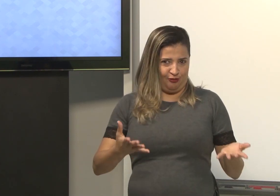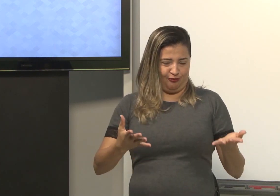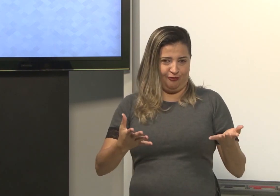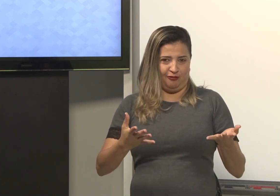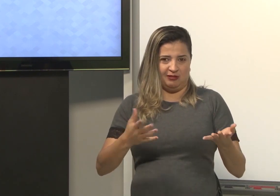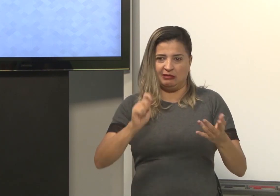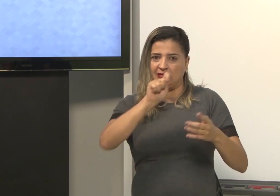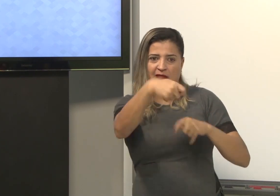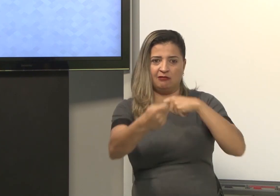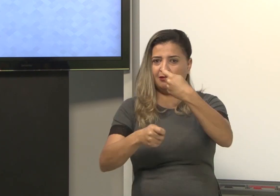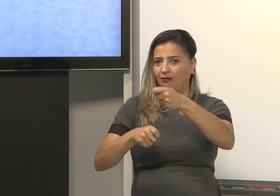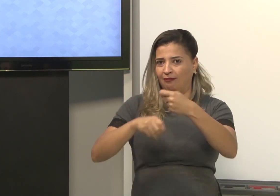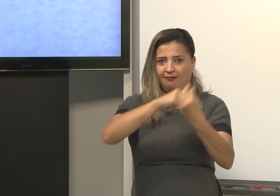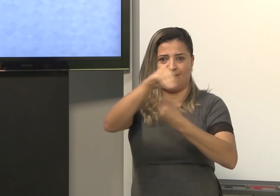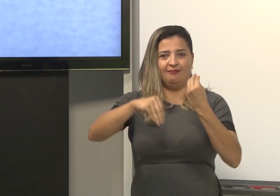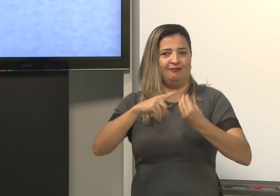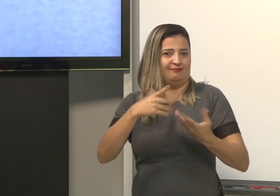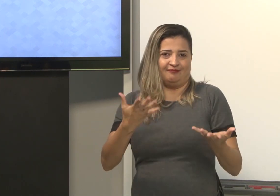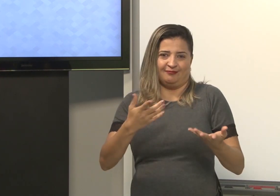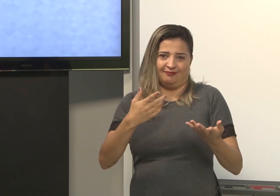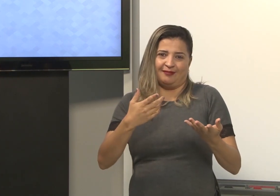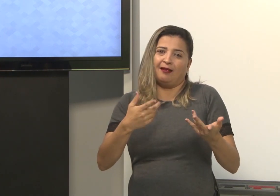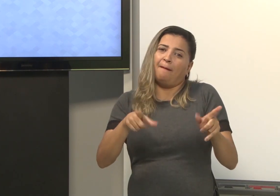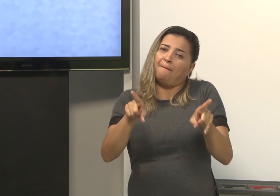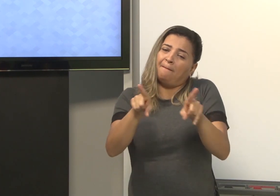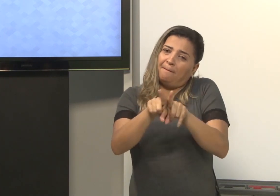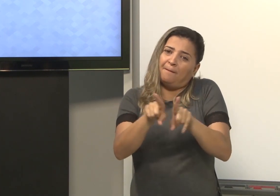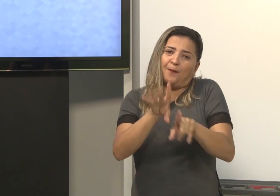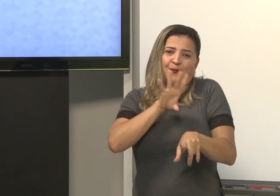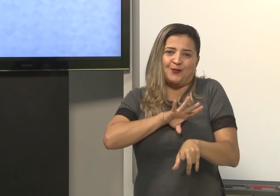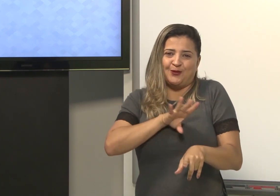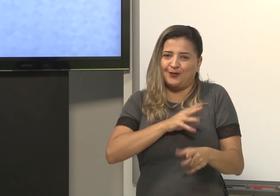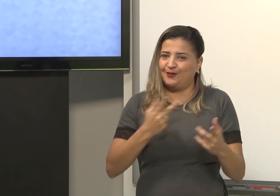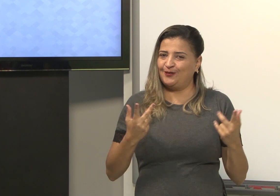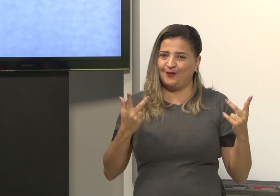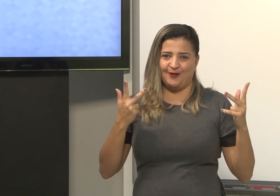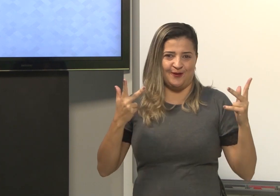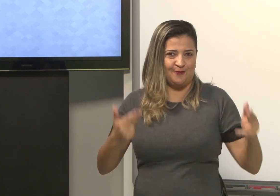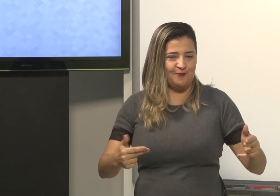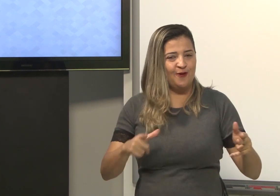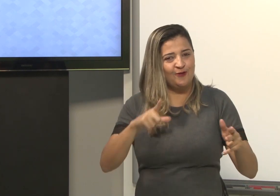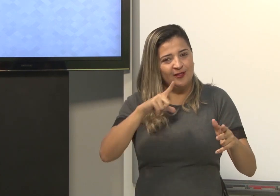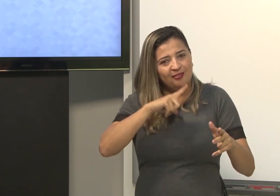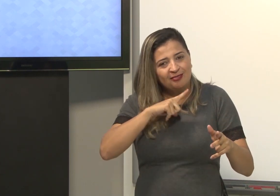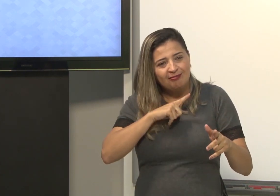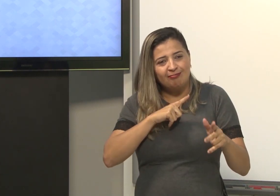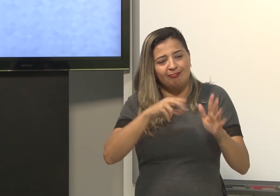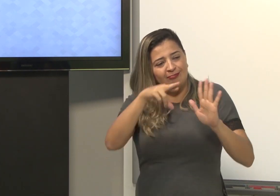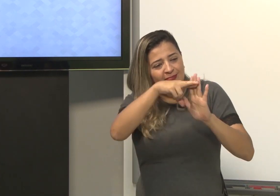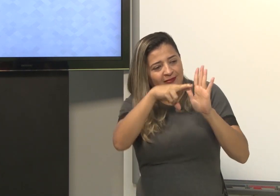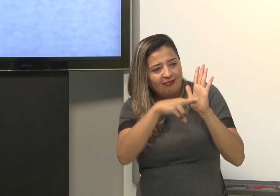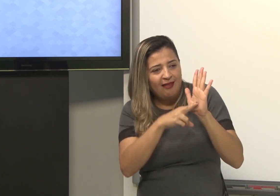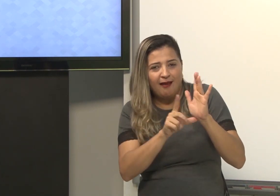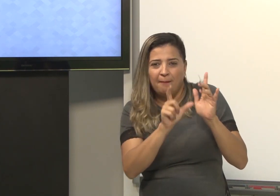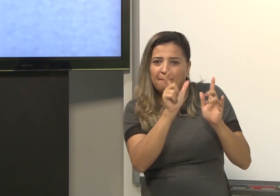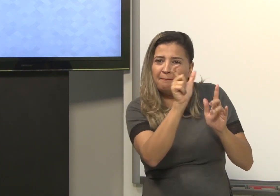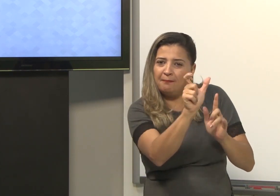Não posso misturar os sinais. Também em português é igual. Nós temos as regras a serem seguidas na ordem das